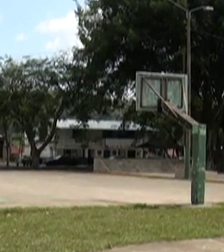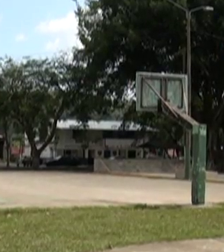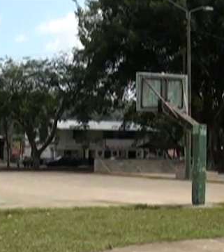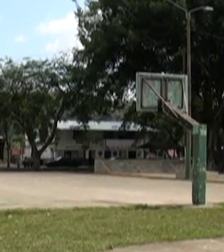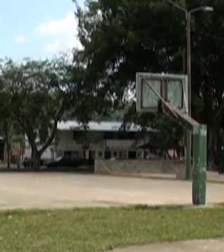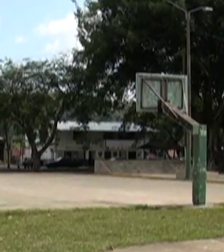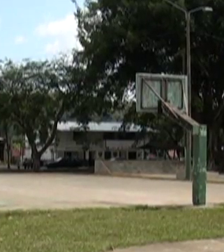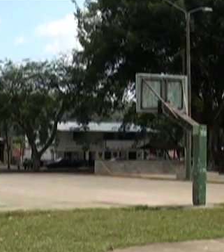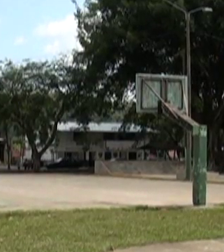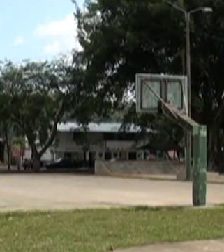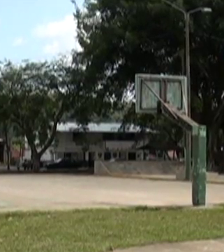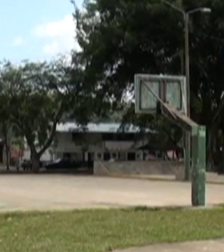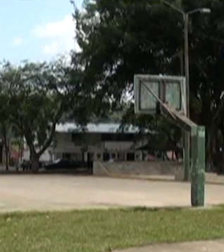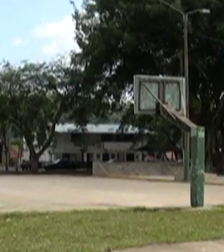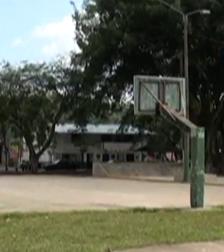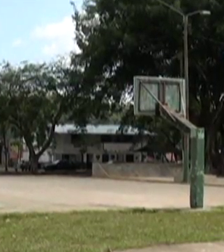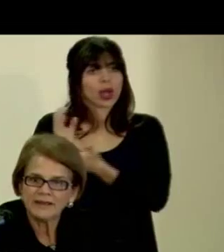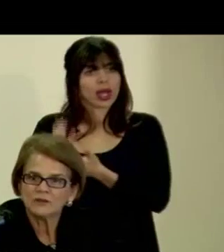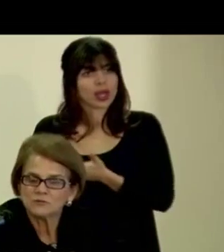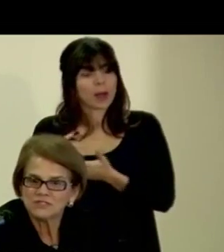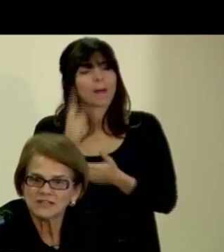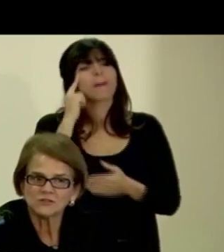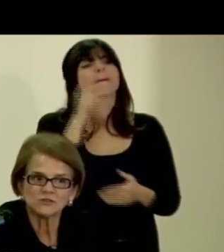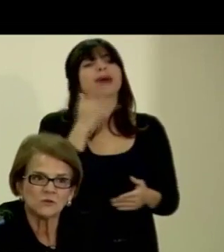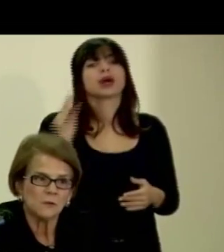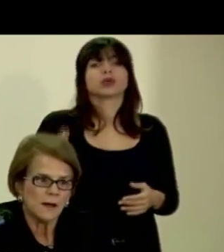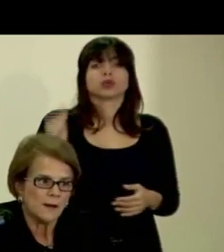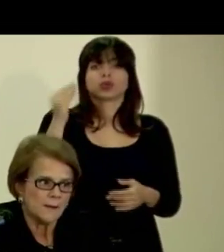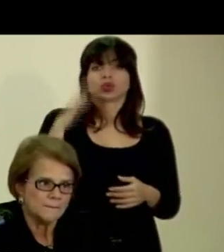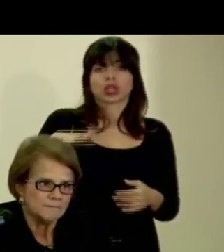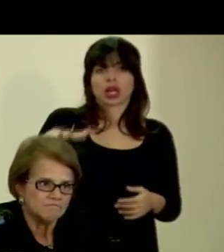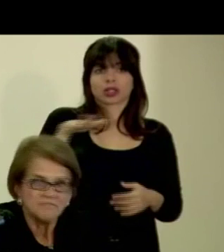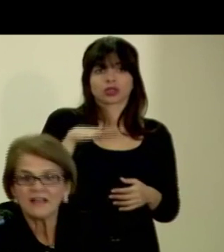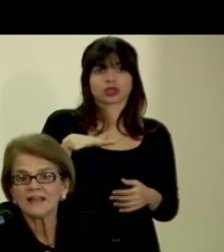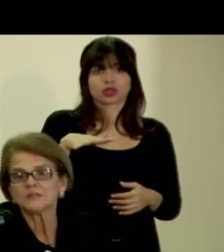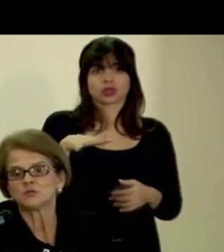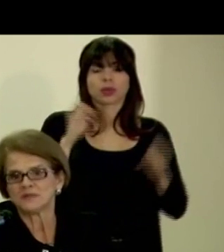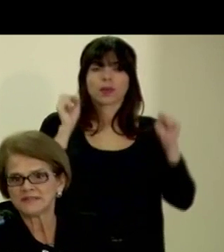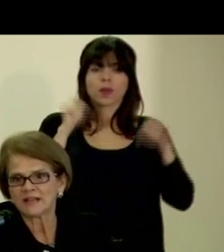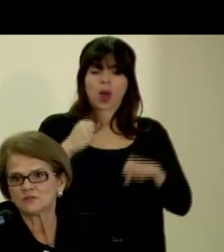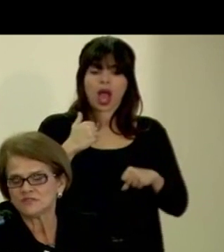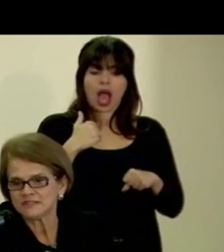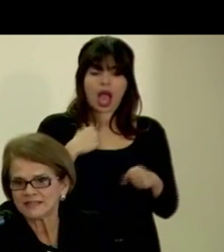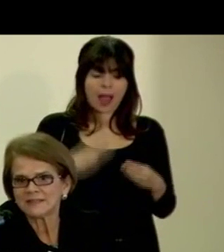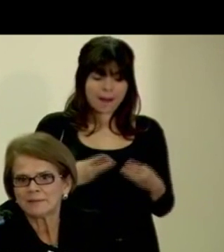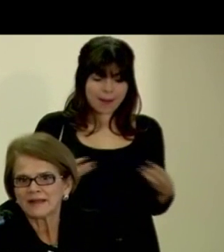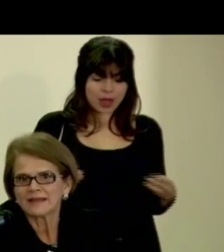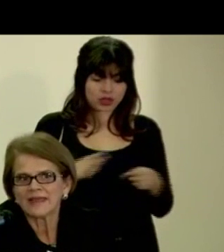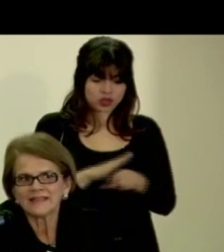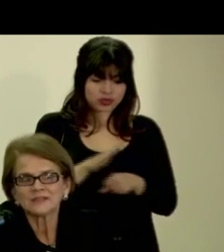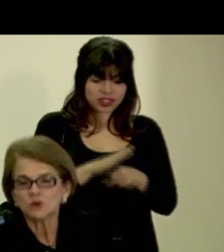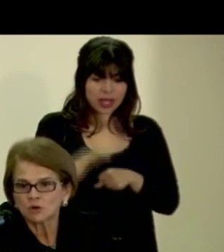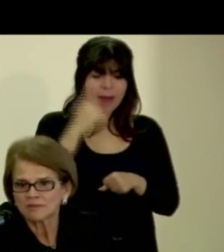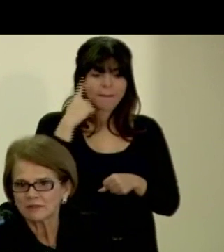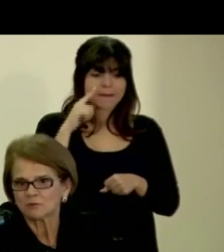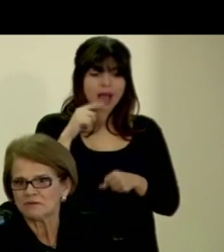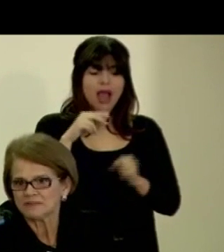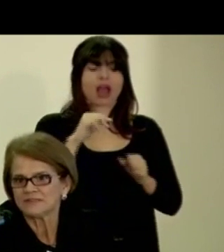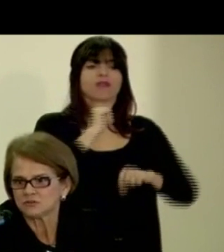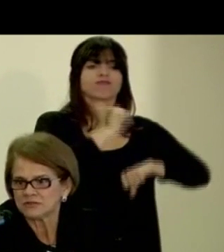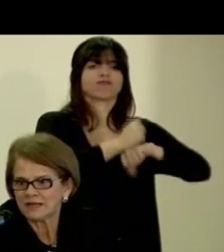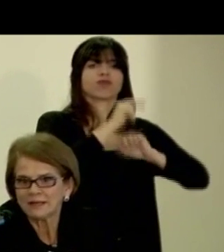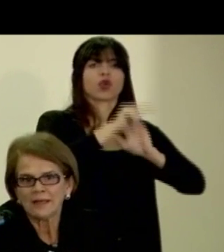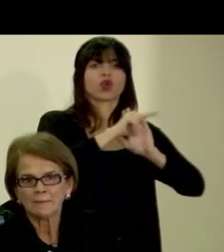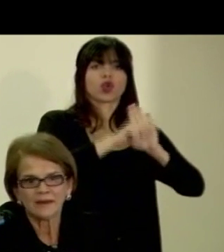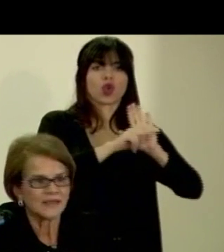tanto en la escuela como en el colegio, para que los muchachos tengan el instrumental suficiente para que hayan normas de